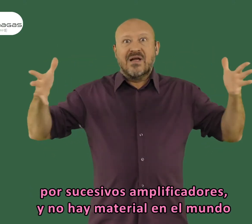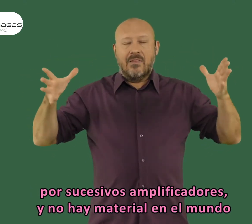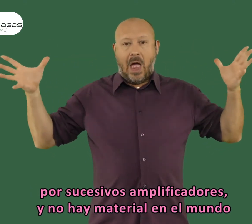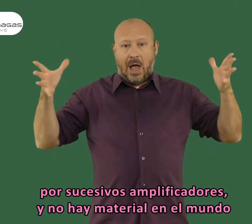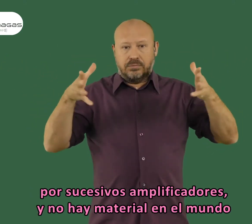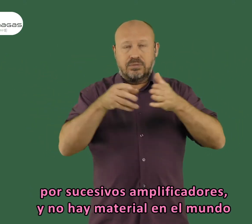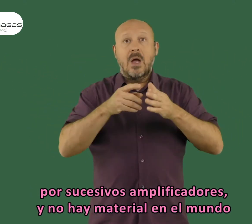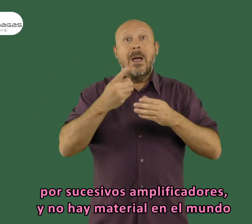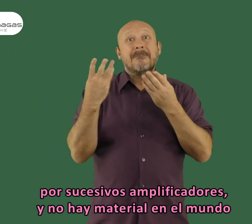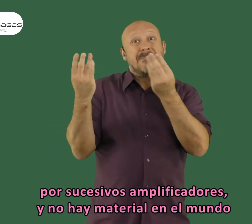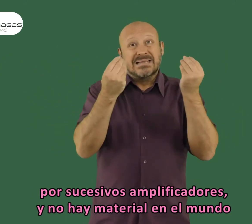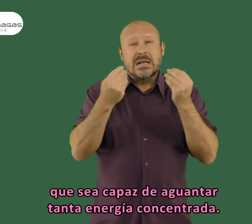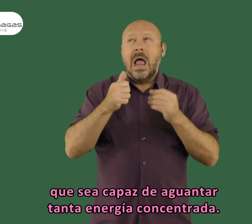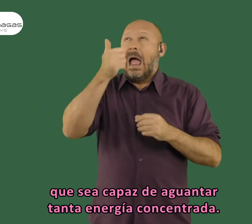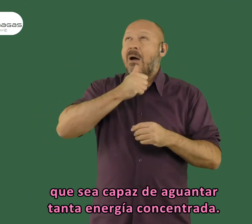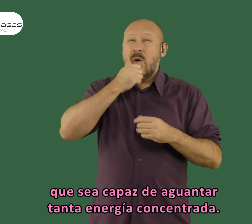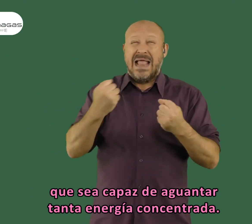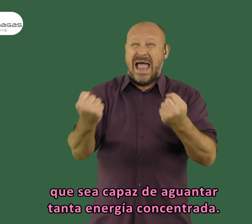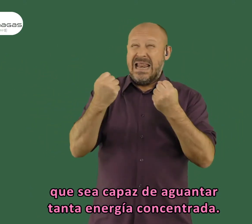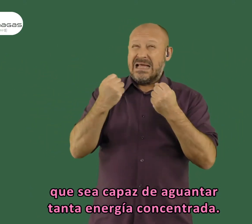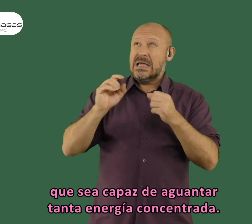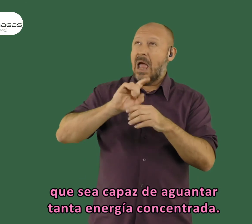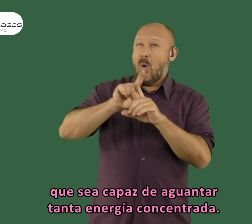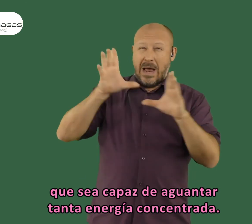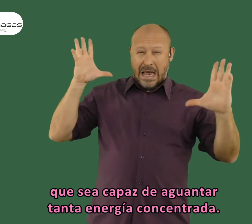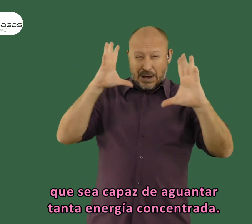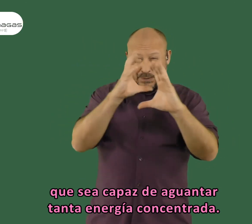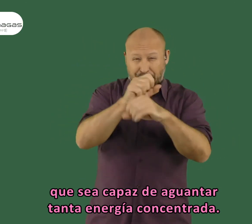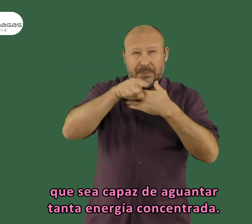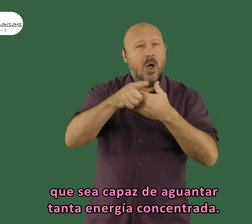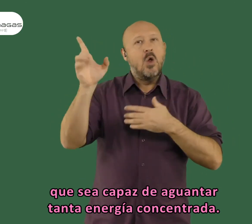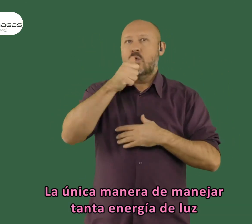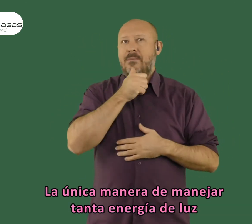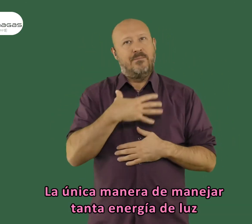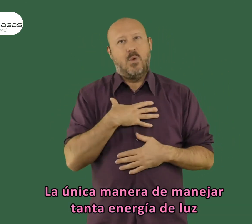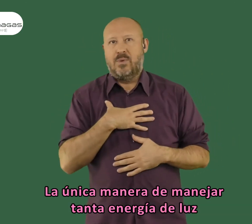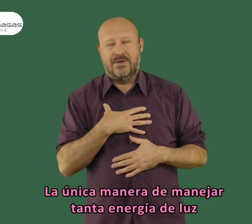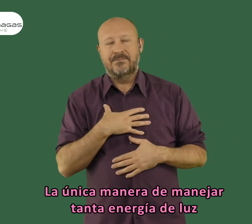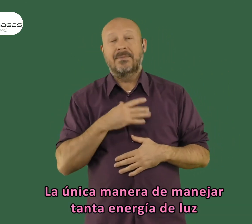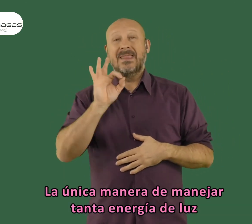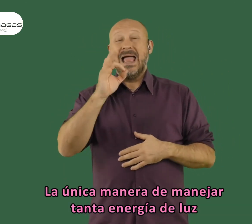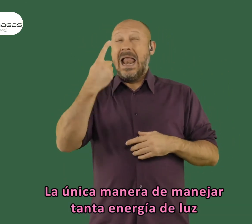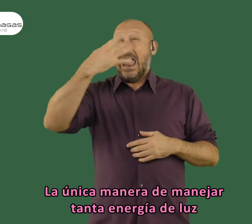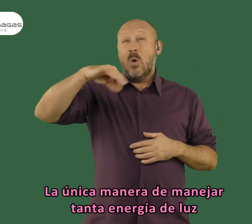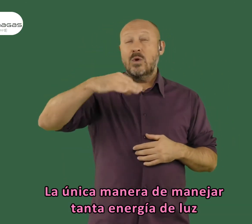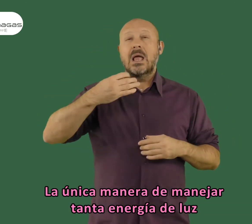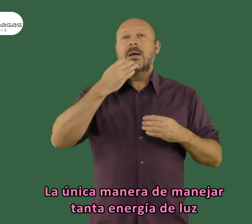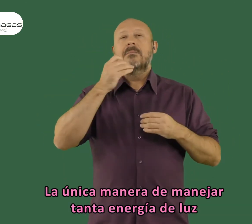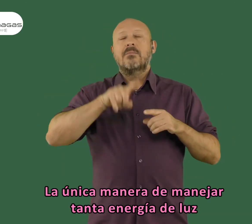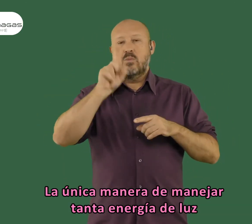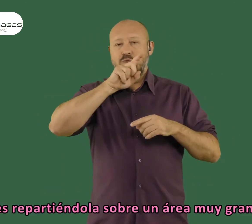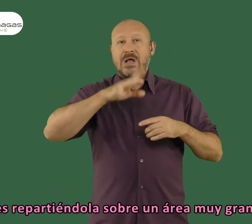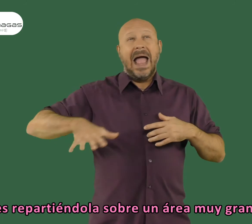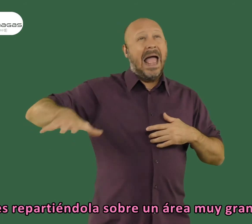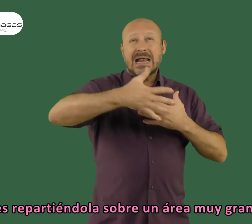amplificadores y no hay material en el mundo que sea capaz de aguantar tanta energía concentrada. La única manera de manejar tanta energía de